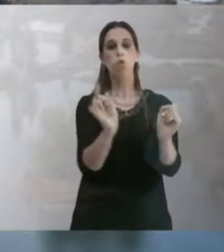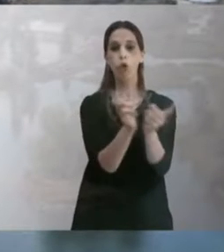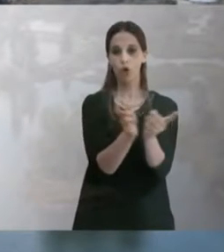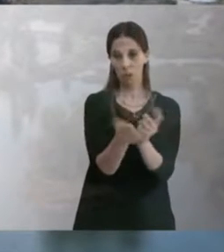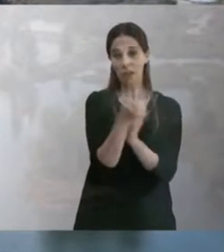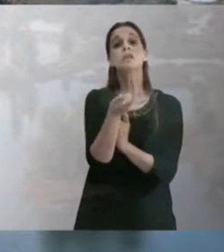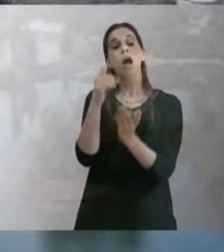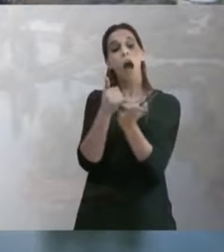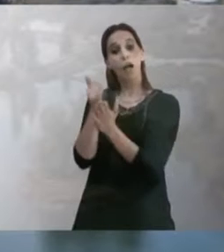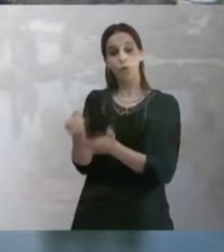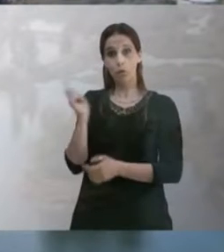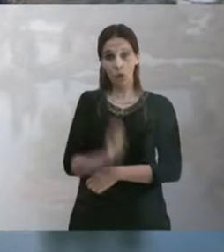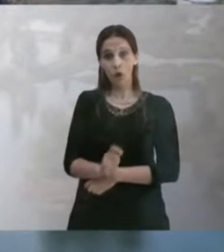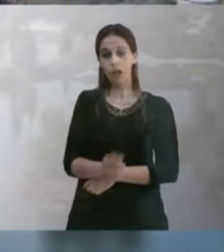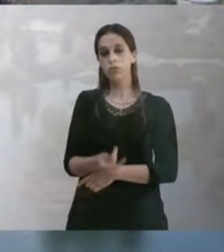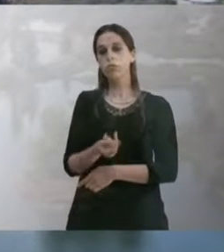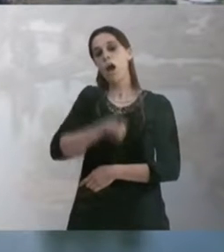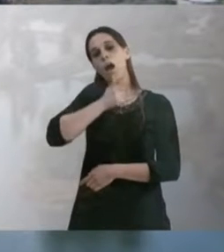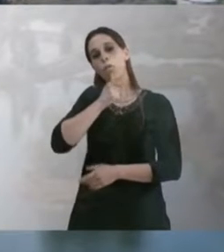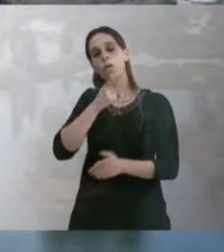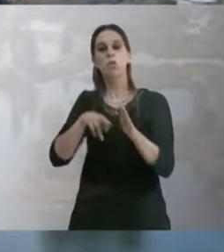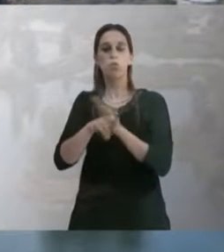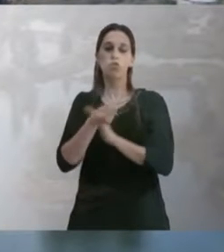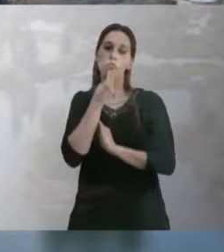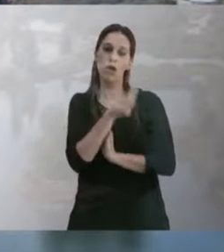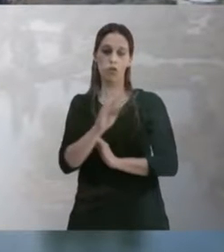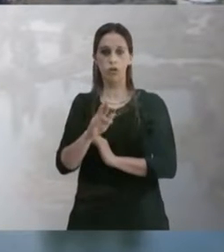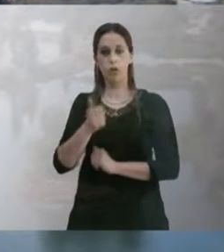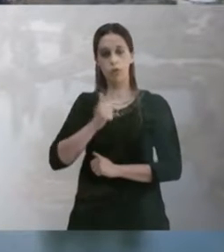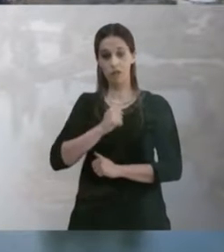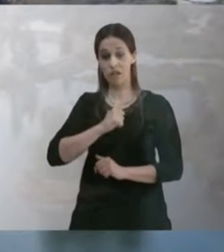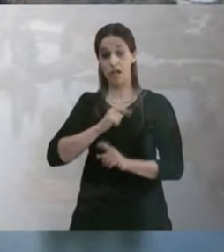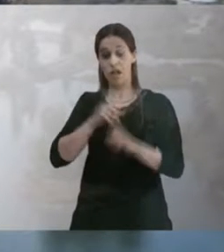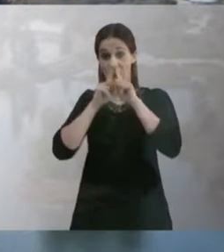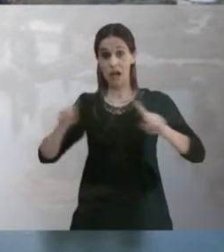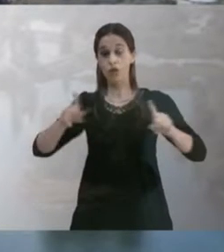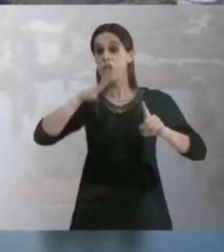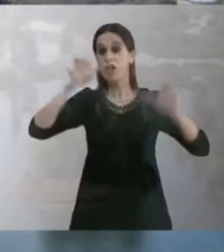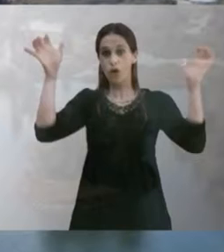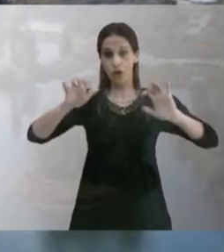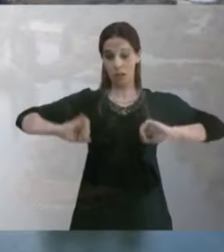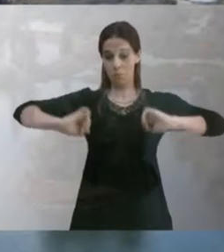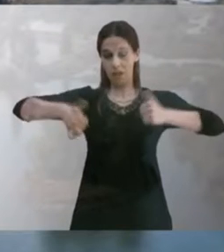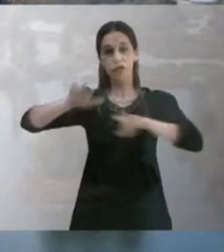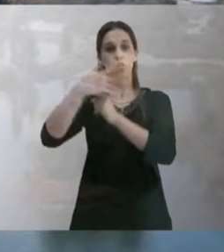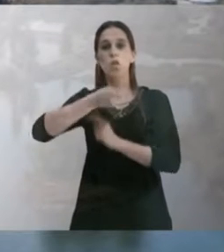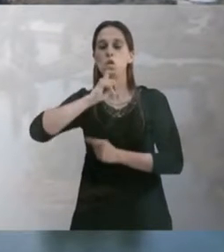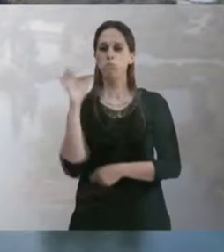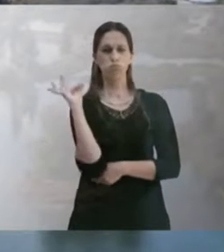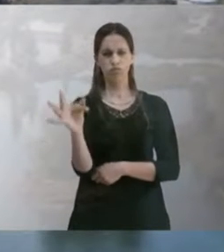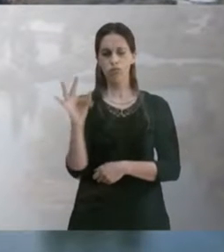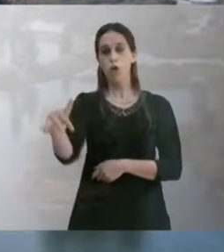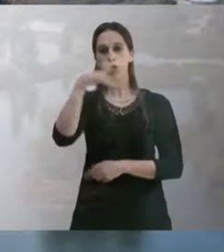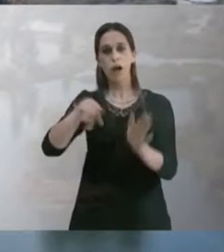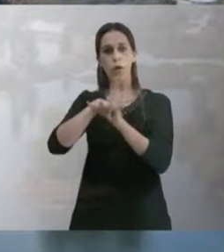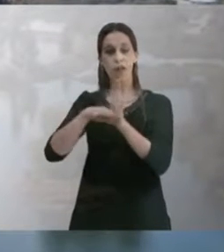ha sido un poco más corta... ...y nuestros agricultores han utilizado mejor el agua... ...estamos a punto de iniciar el año hidrológico... ...y lo hacemos en condiciones